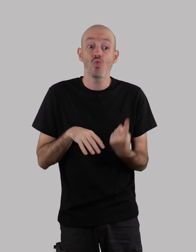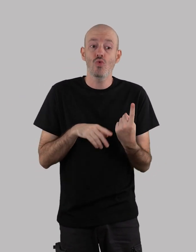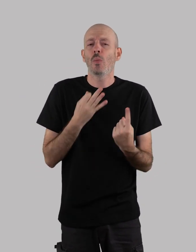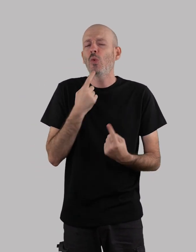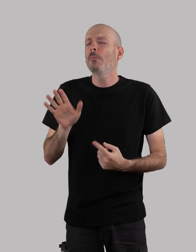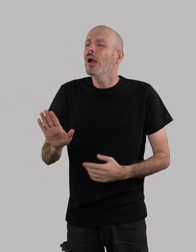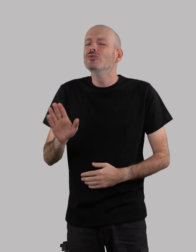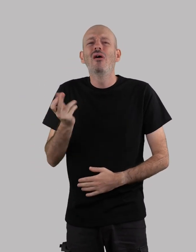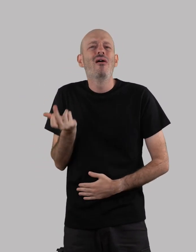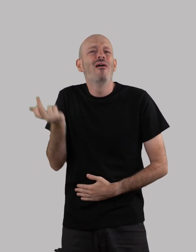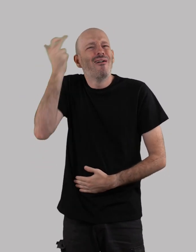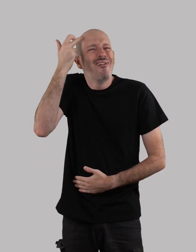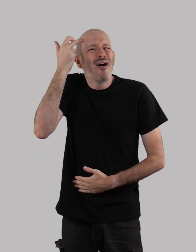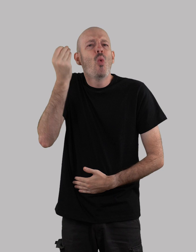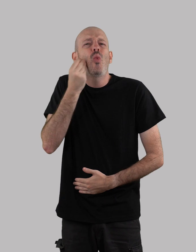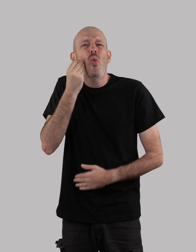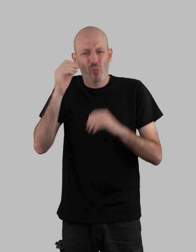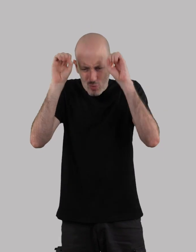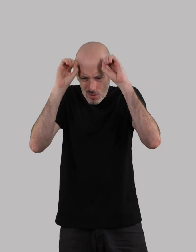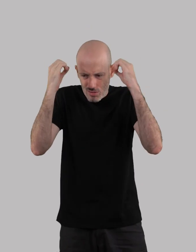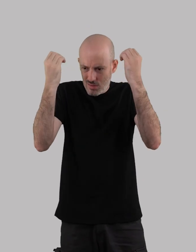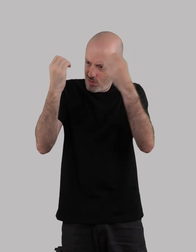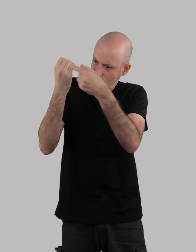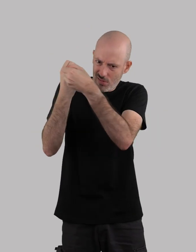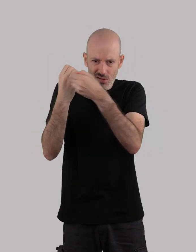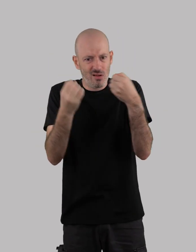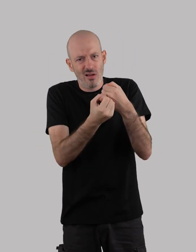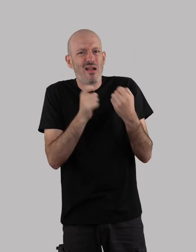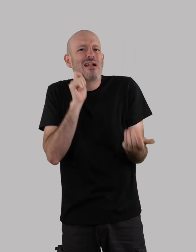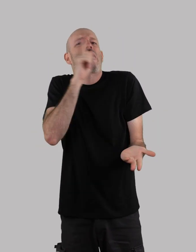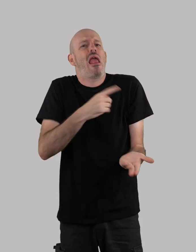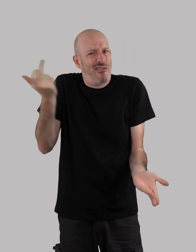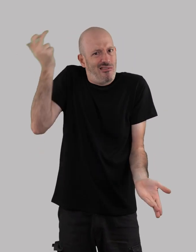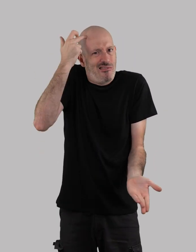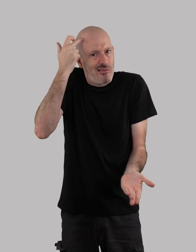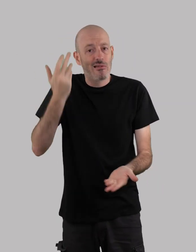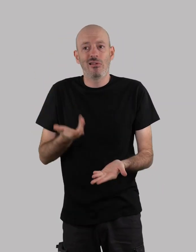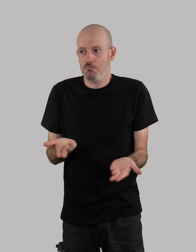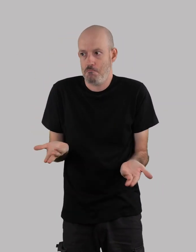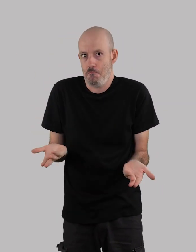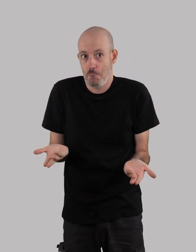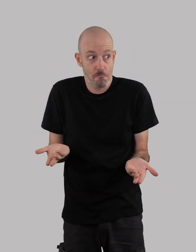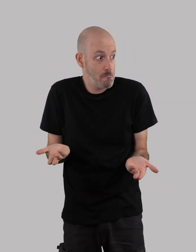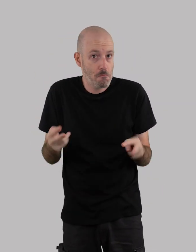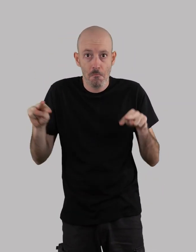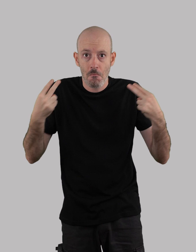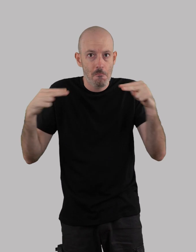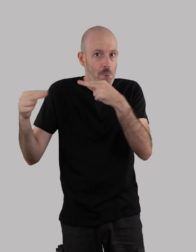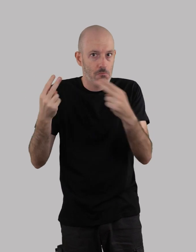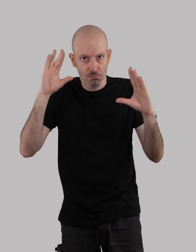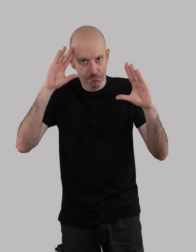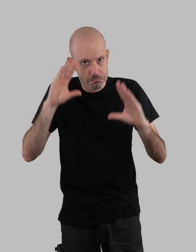Um deles perguntou. Mas quem é que teve a ideia de eliminar as hastes das vacas? Ninguém sabia.